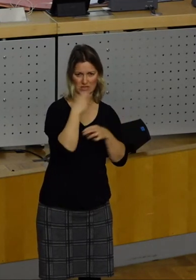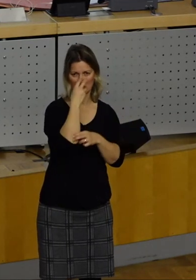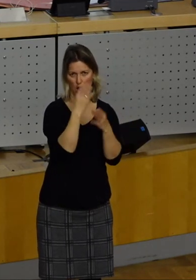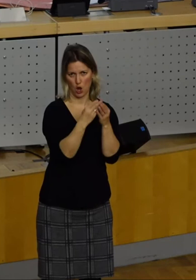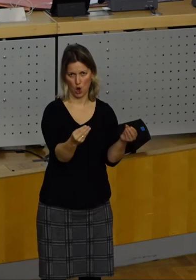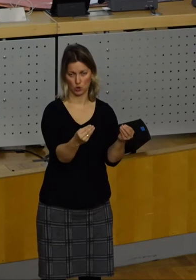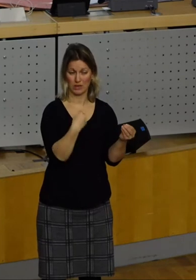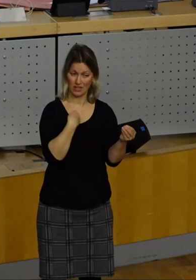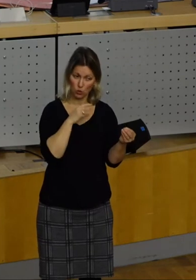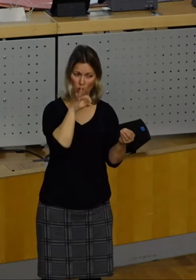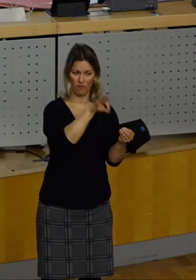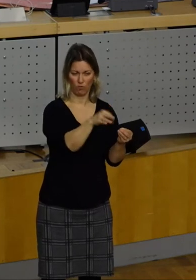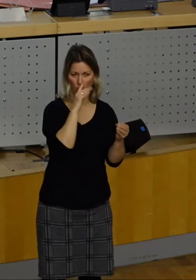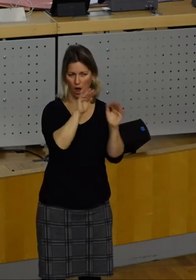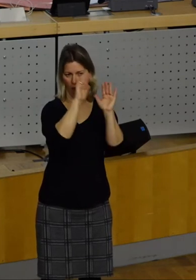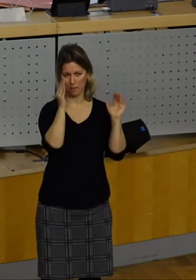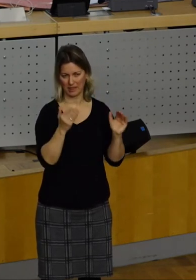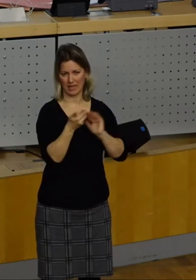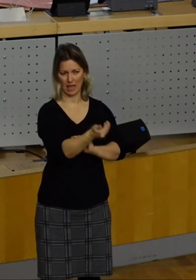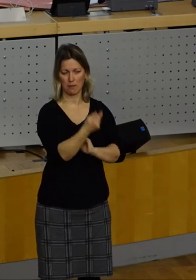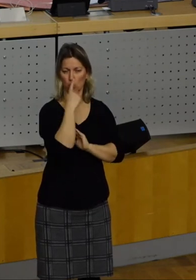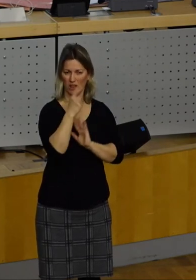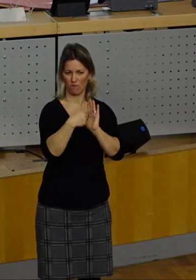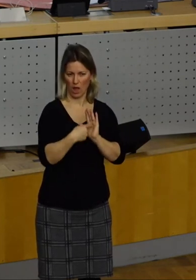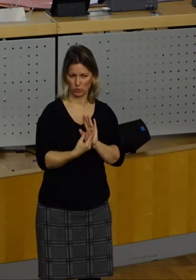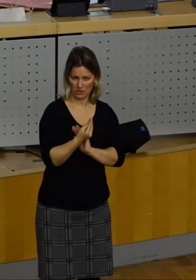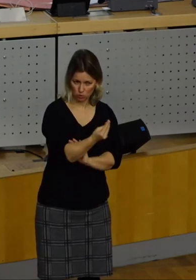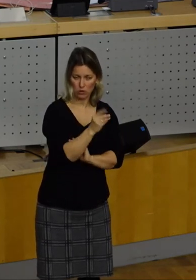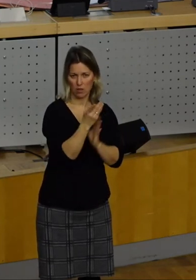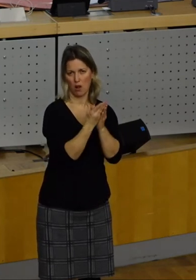Wir müssen die Voraussetzungen und den Rahmen dafür schaffen, dass solche Lösungen entstehen können.